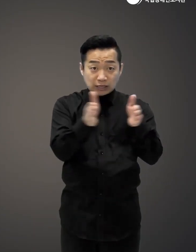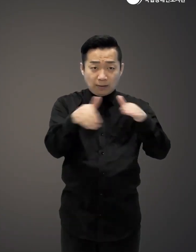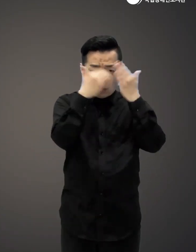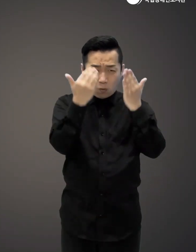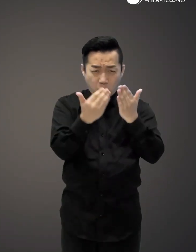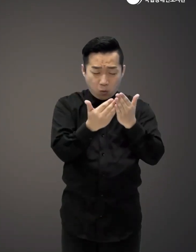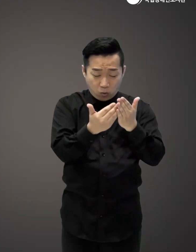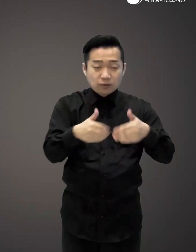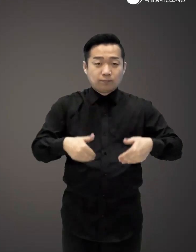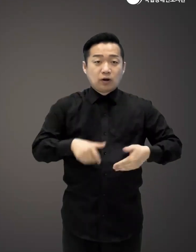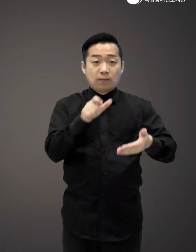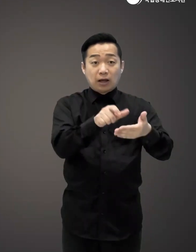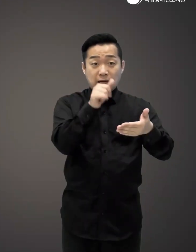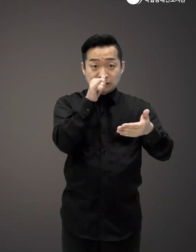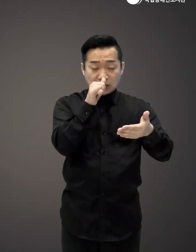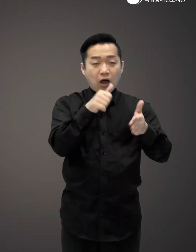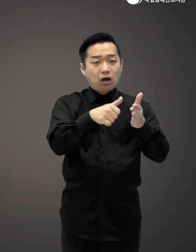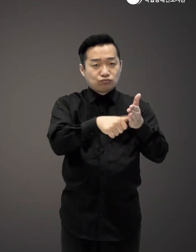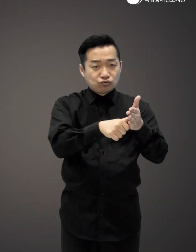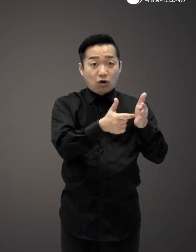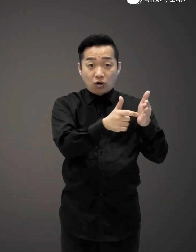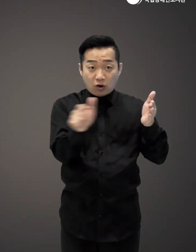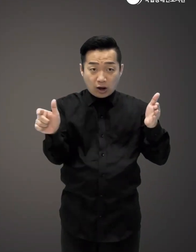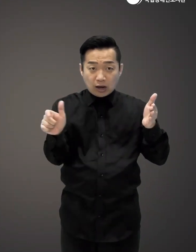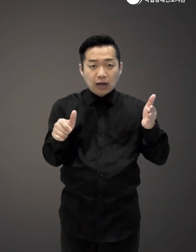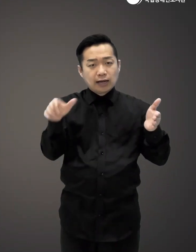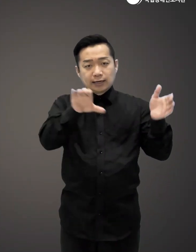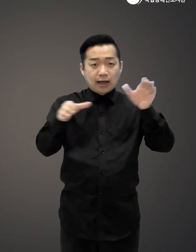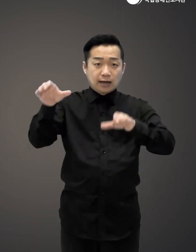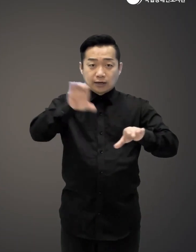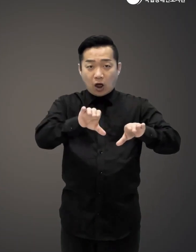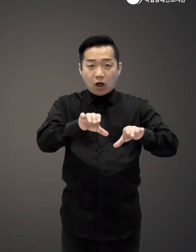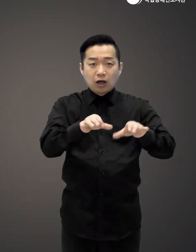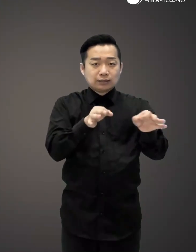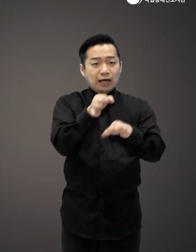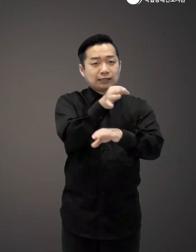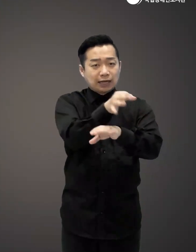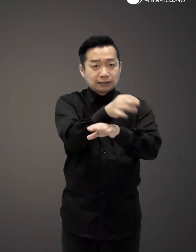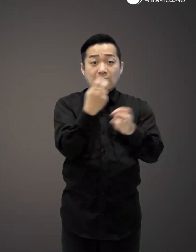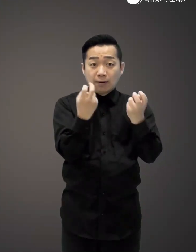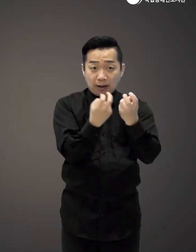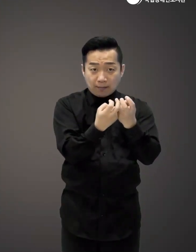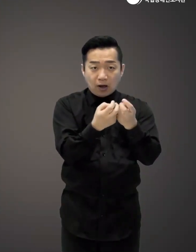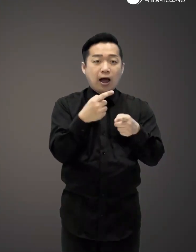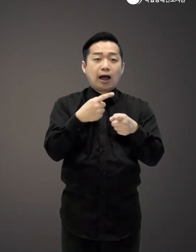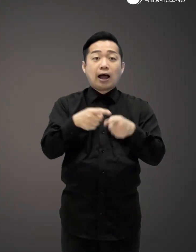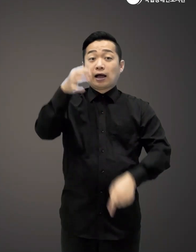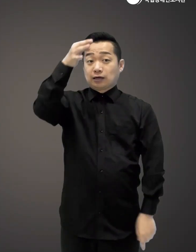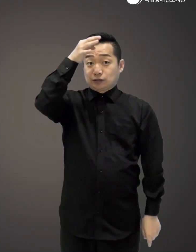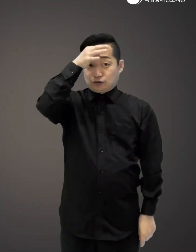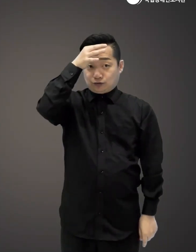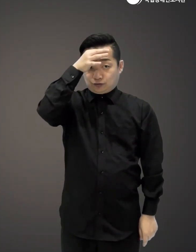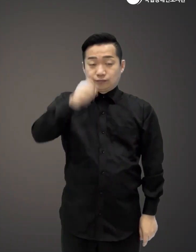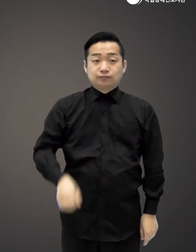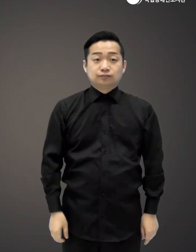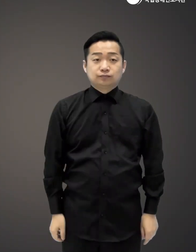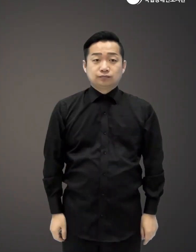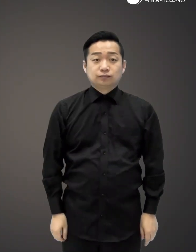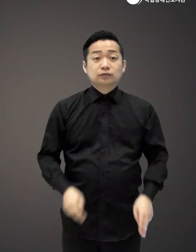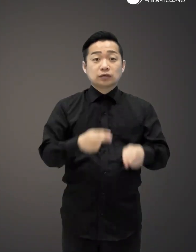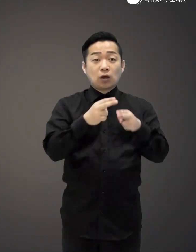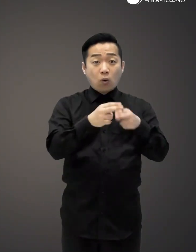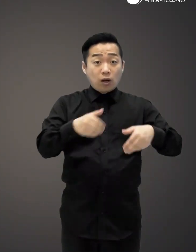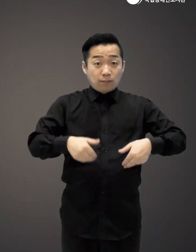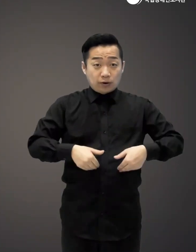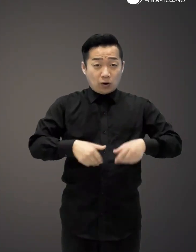내용이 들어 있는데요 갖춰야 할 조리도구 기본 양념부터 장보는 요렴 칼 다루는 법까지 요리할 때